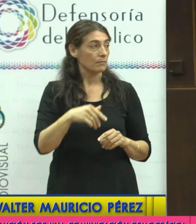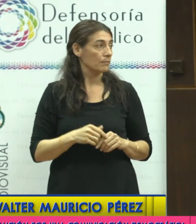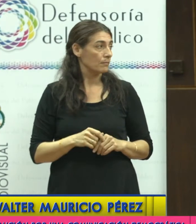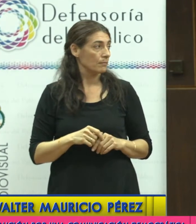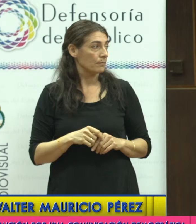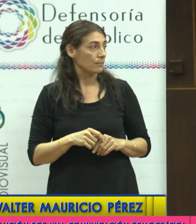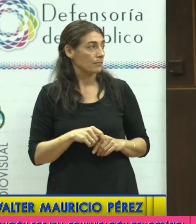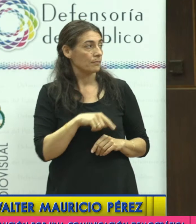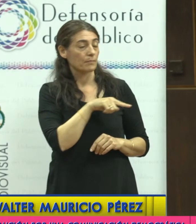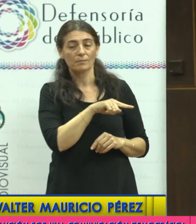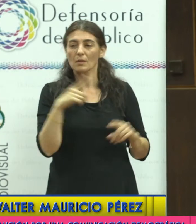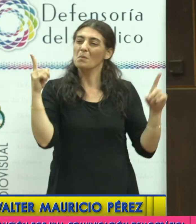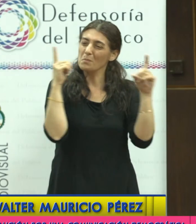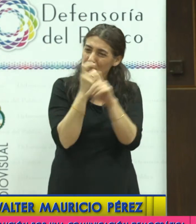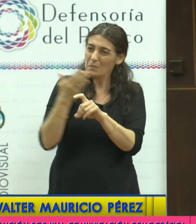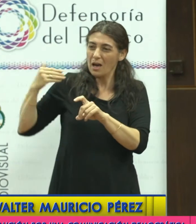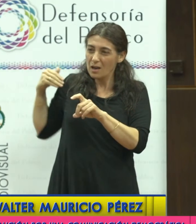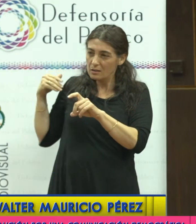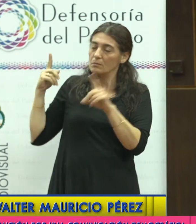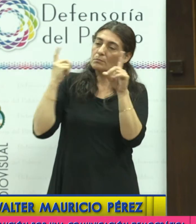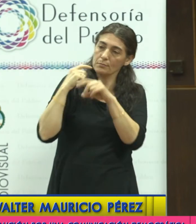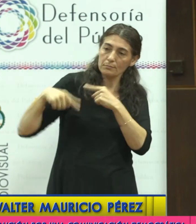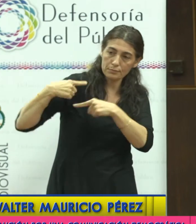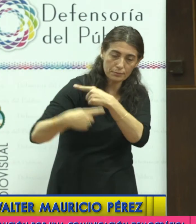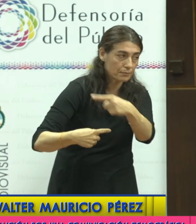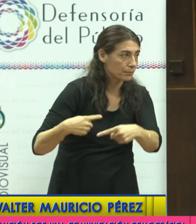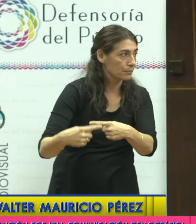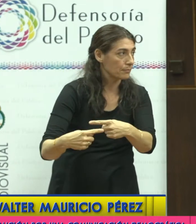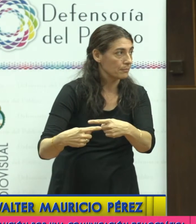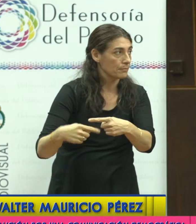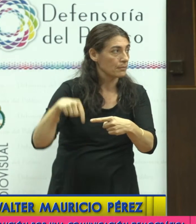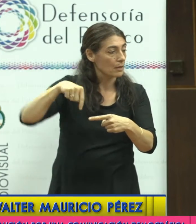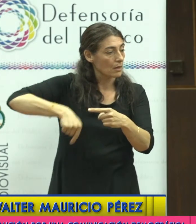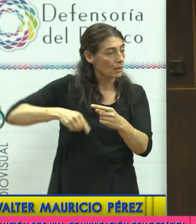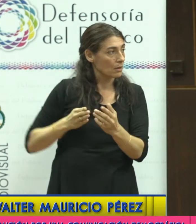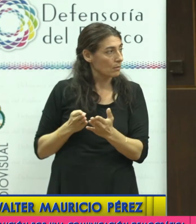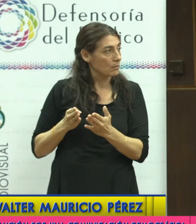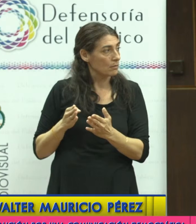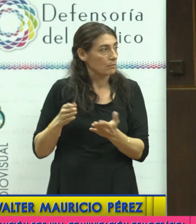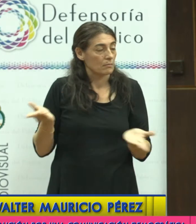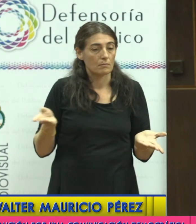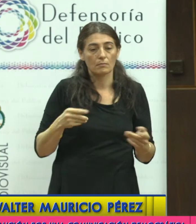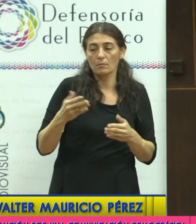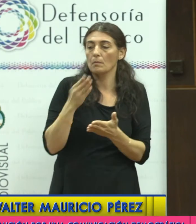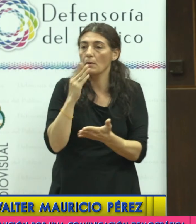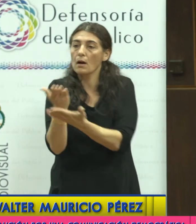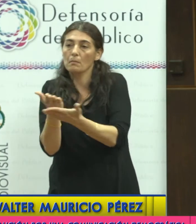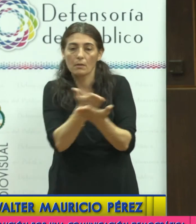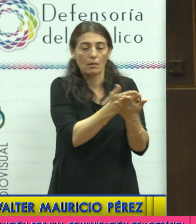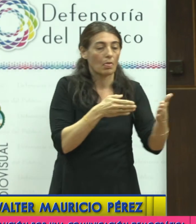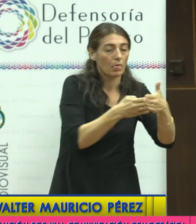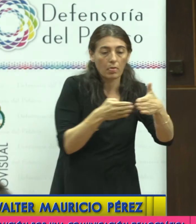hemos tenido y seguimos teniendo esos problemas de falta de articulación, de burocracia, de no aplicación